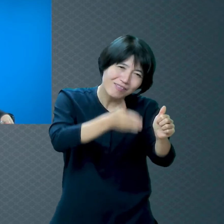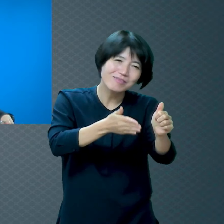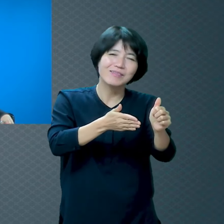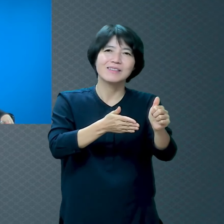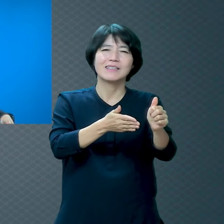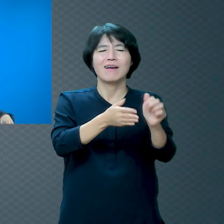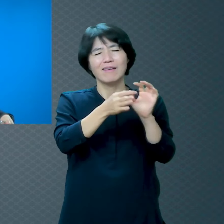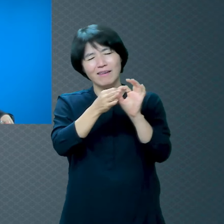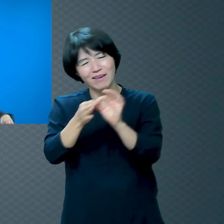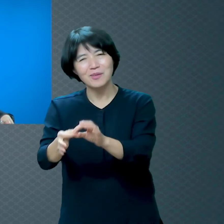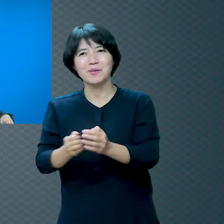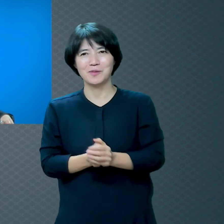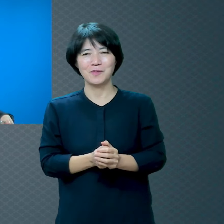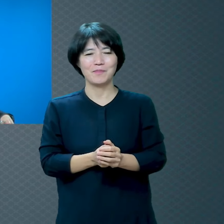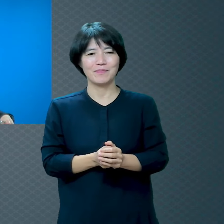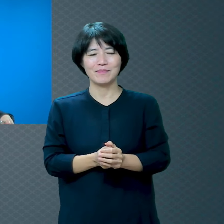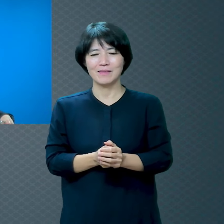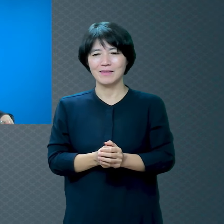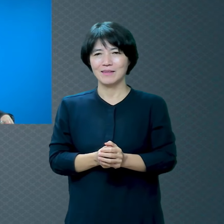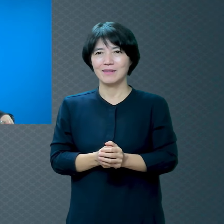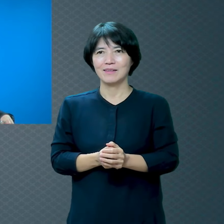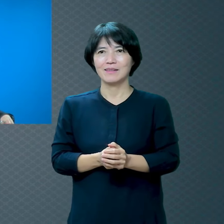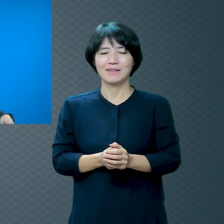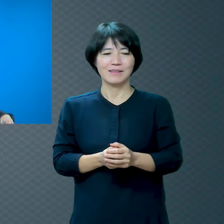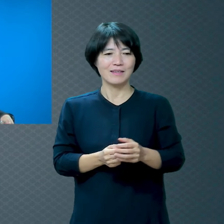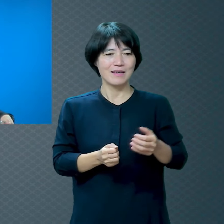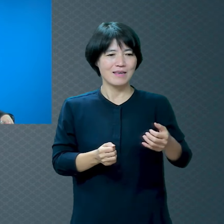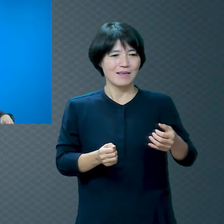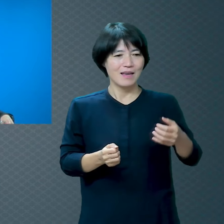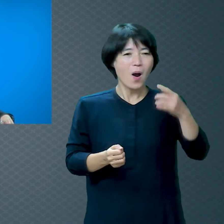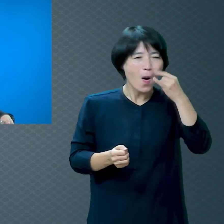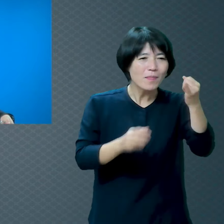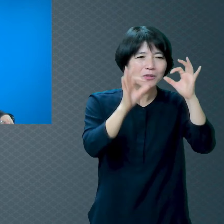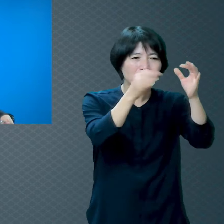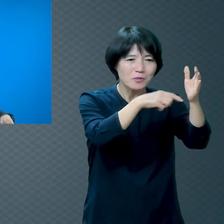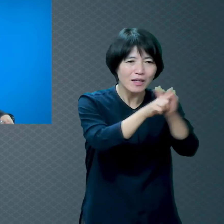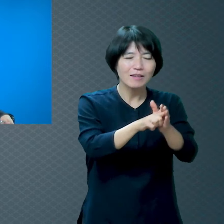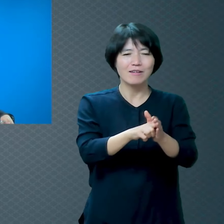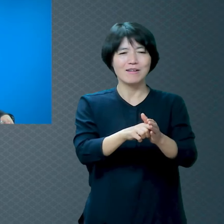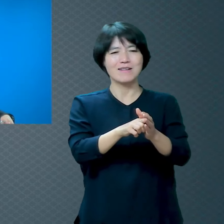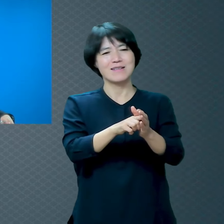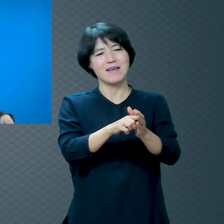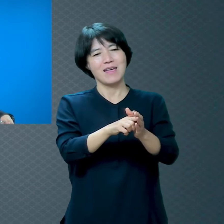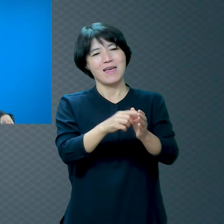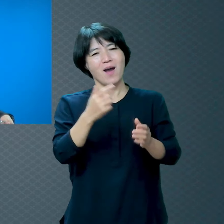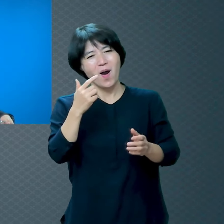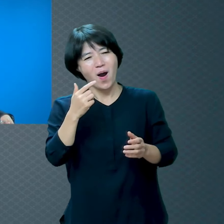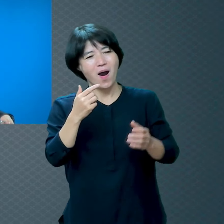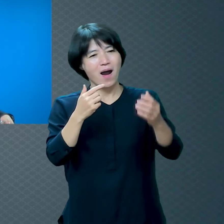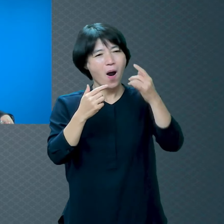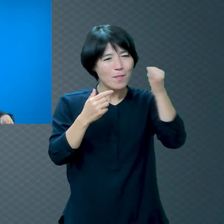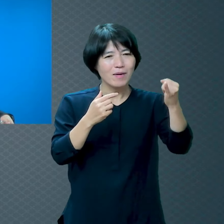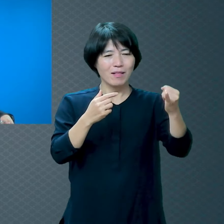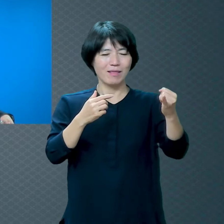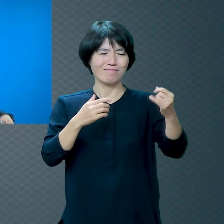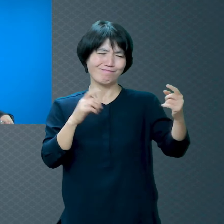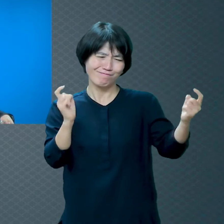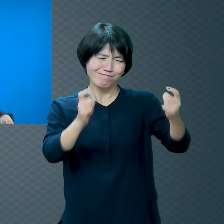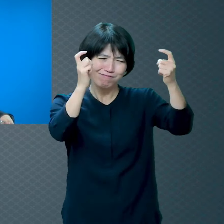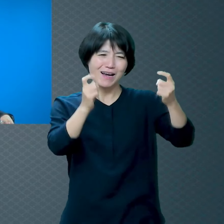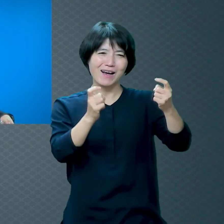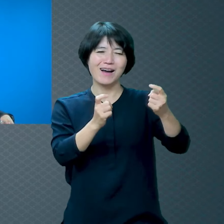아들이 됐다가 안 됐다가 오늘부터는 아들도 아니다 그랬다가 15년 동안 뭘 안 해봤겠어요